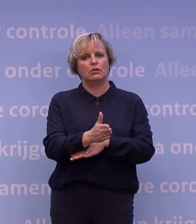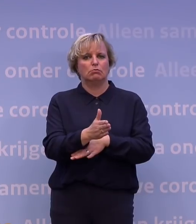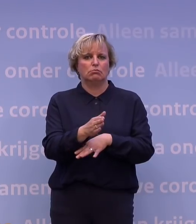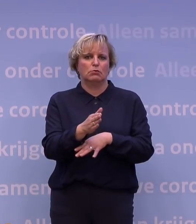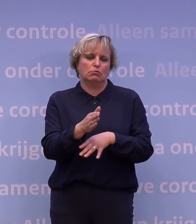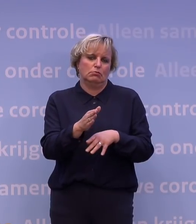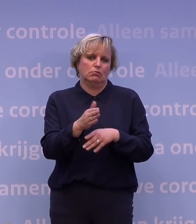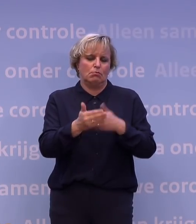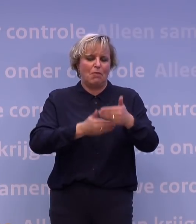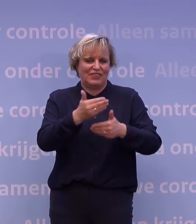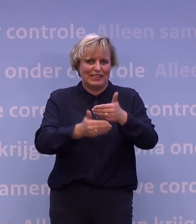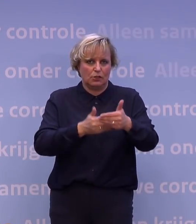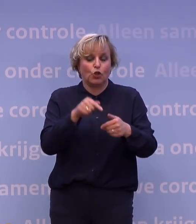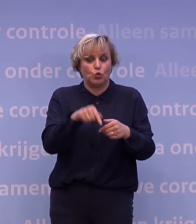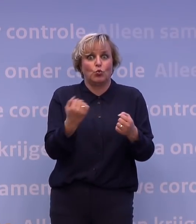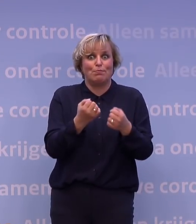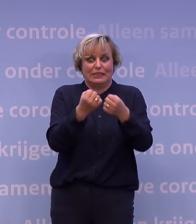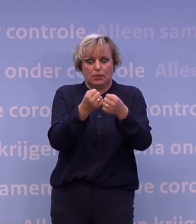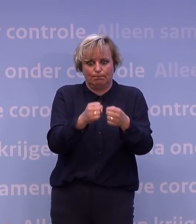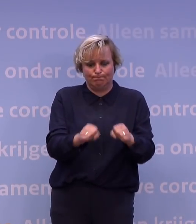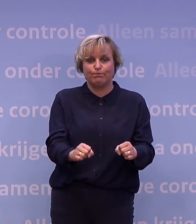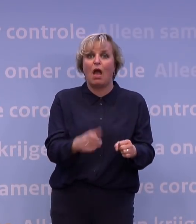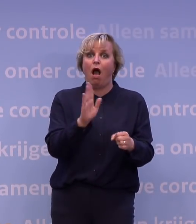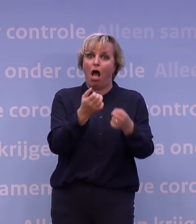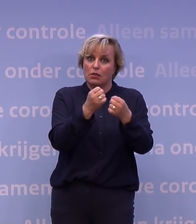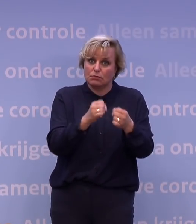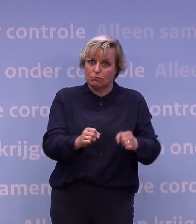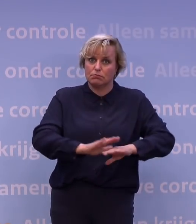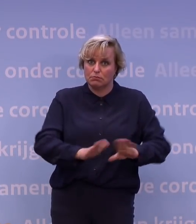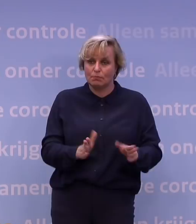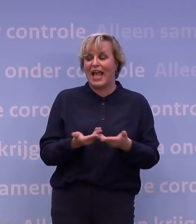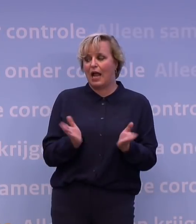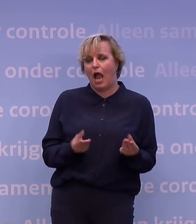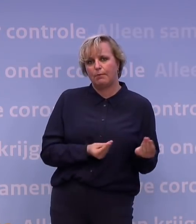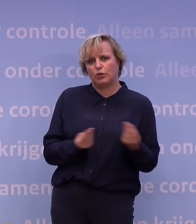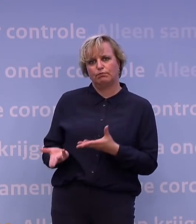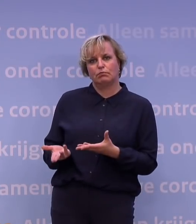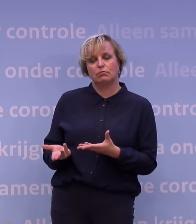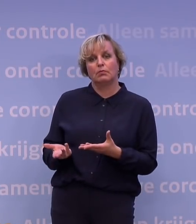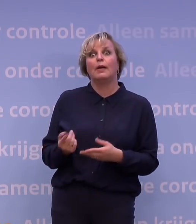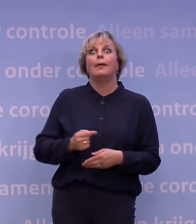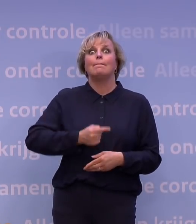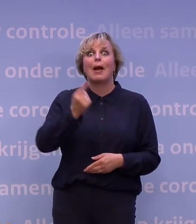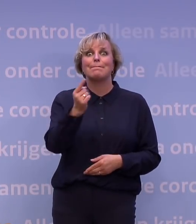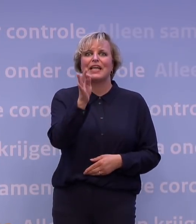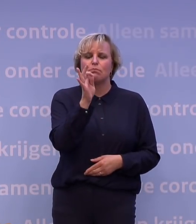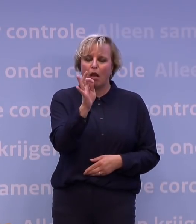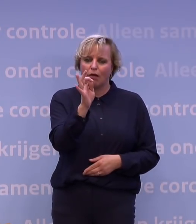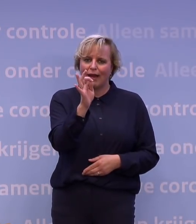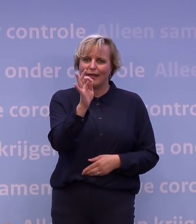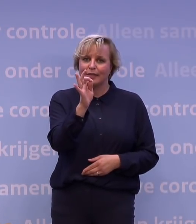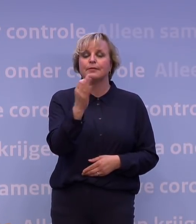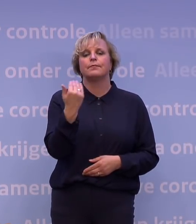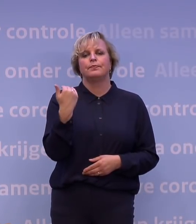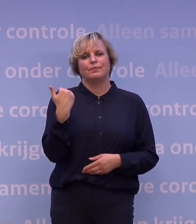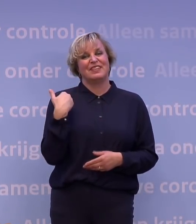En ook die zijn we op dit moment aan het uitwerken. zodra die verder is in de uitwerking, zal ik daar ook de Kamer over informeren. Maar belangrijker dan dat is, en dat was ook